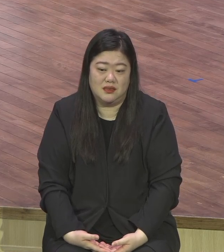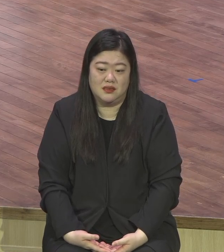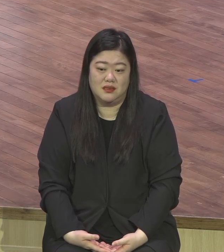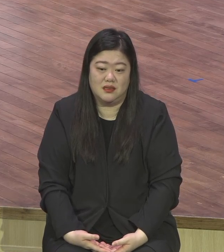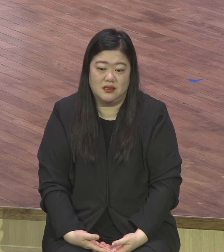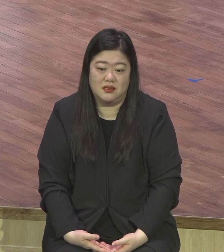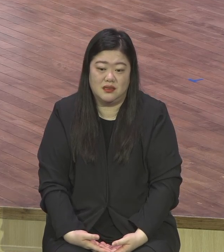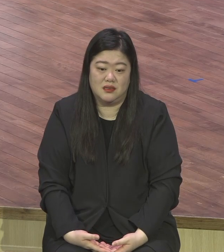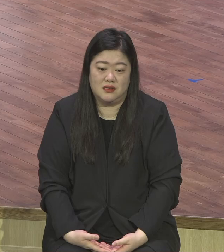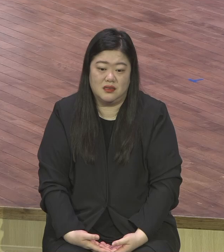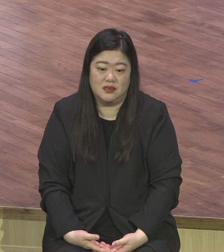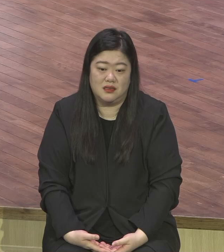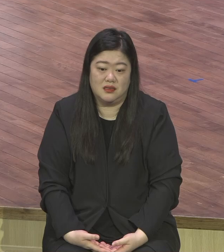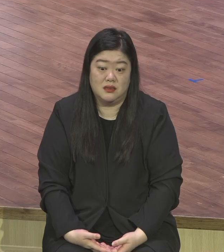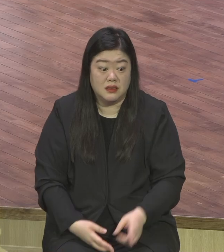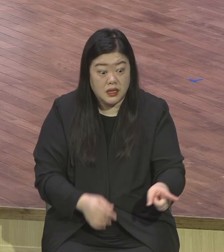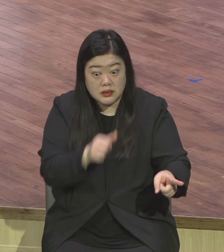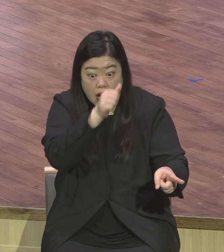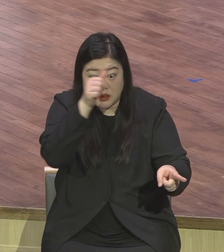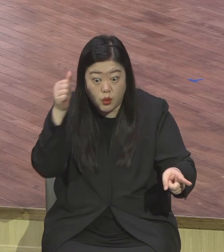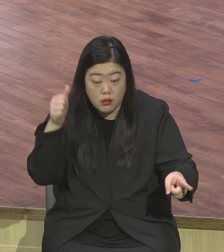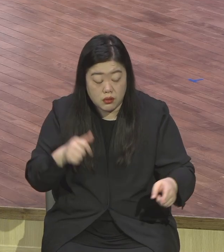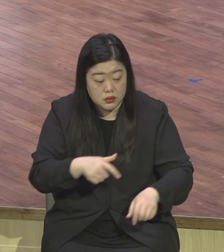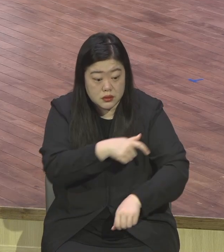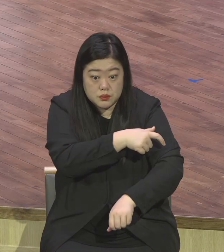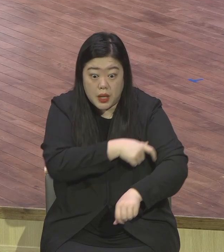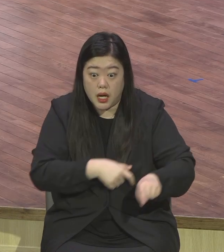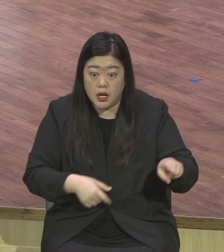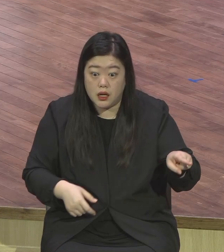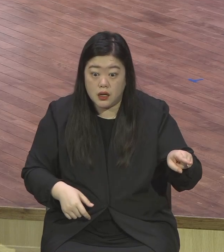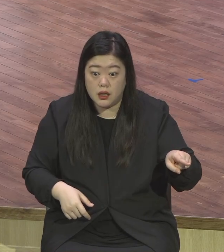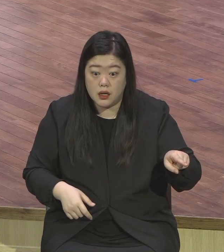교회 다니는데 권력이 우상이요.